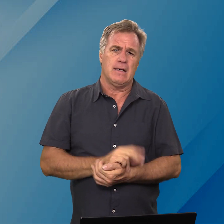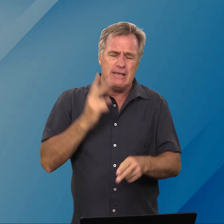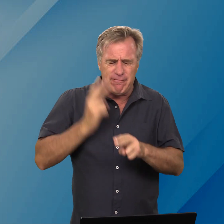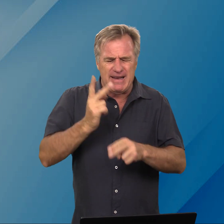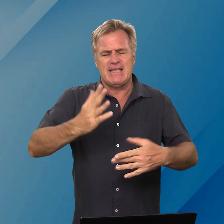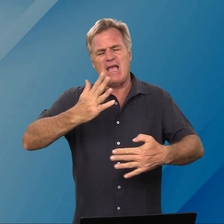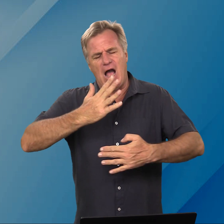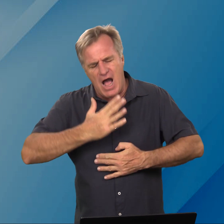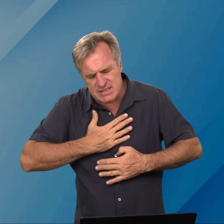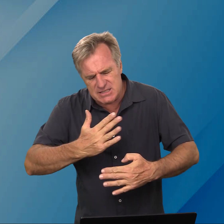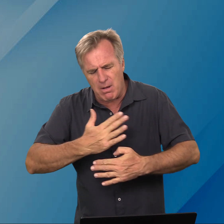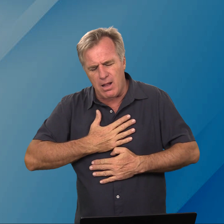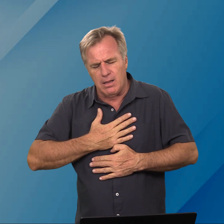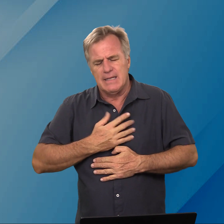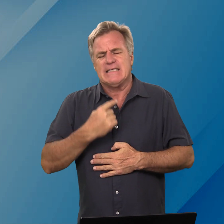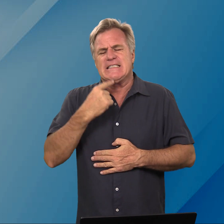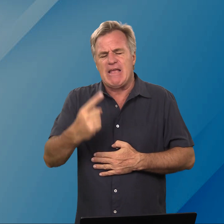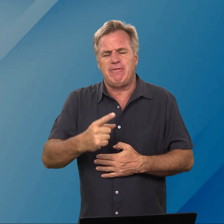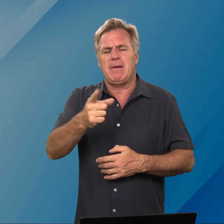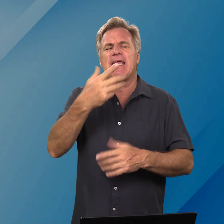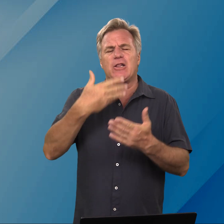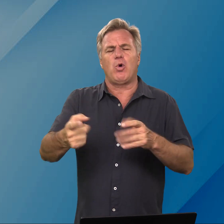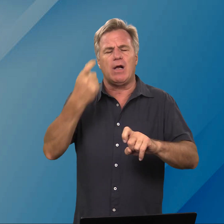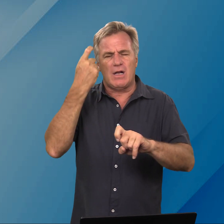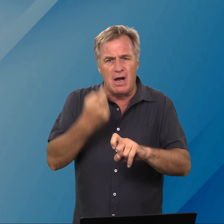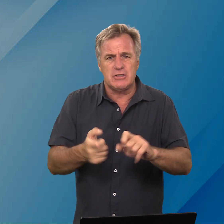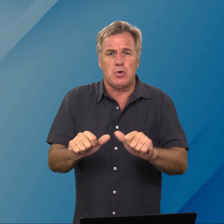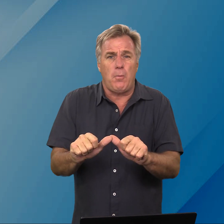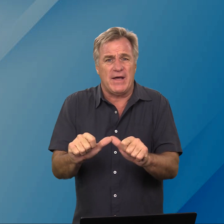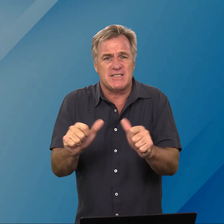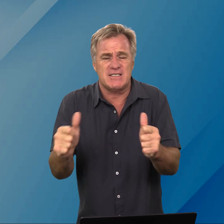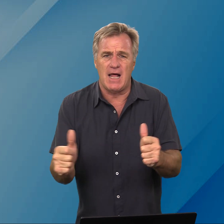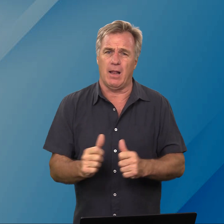die feit dat jy asemal sê vir my jy het nog een kans op herstel